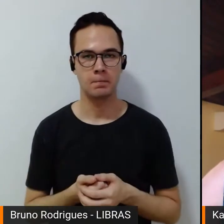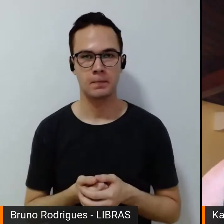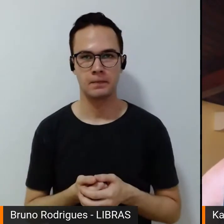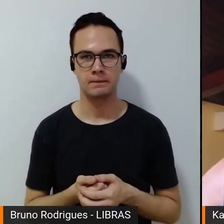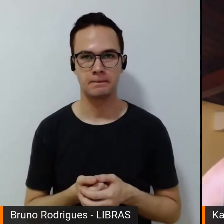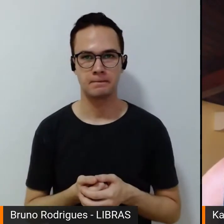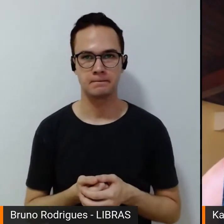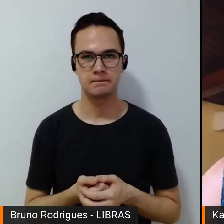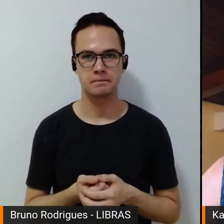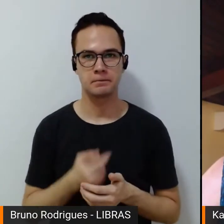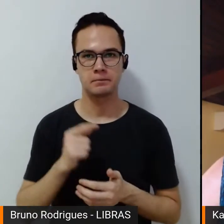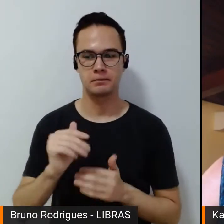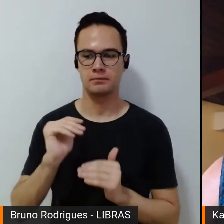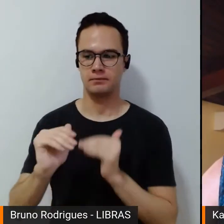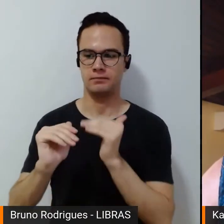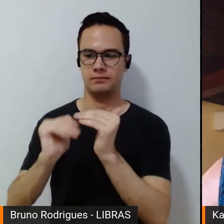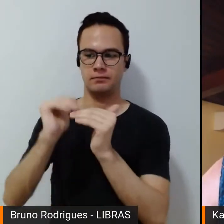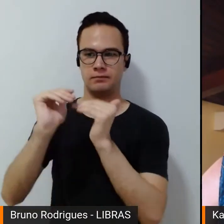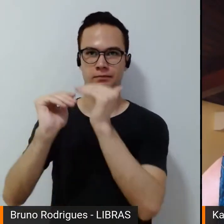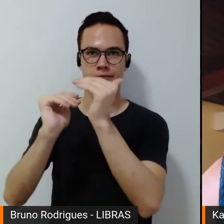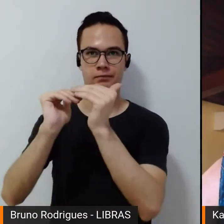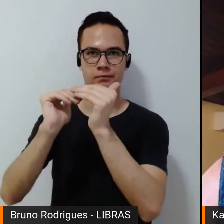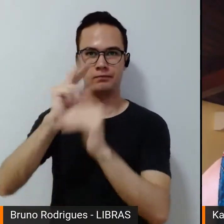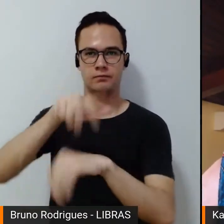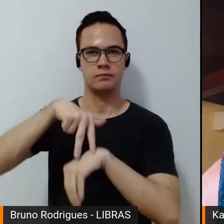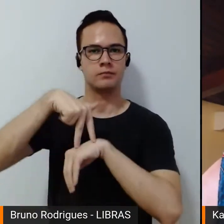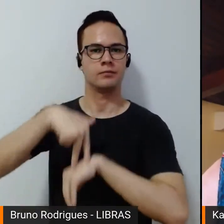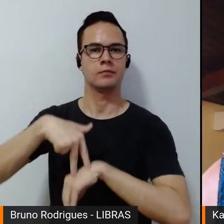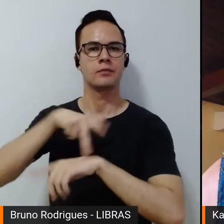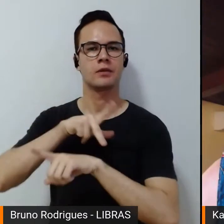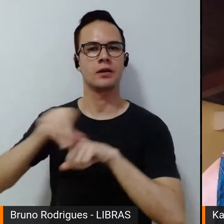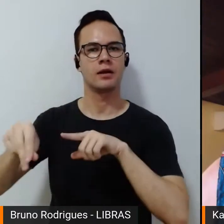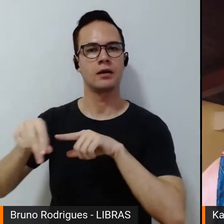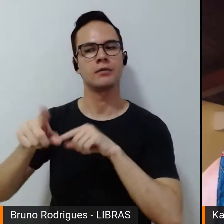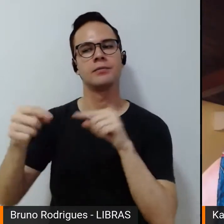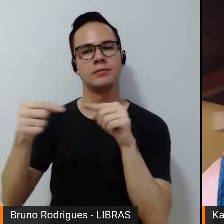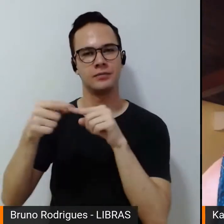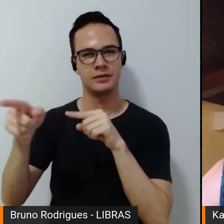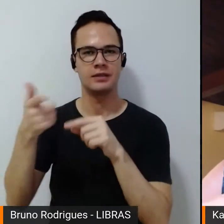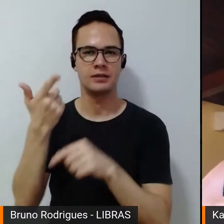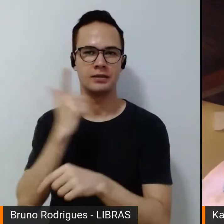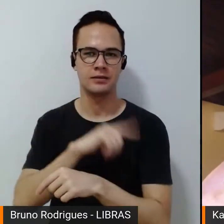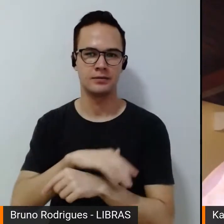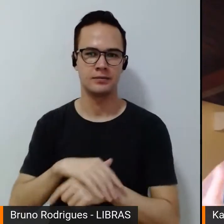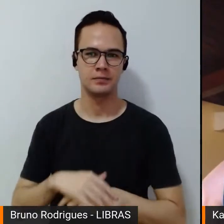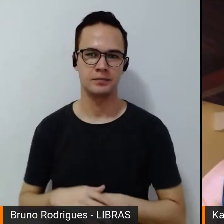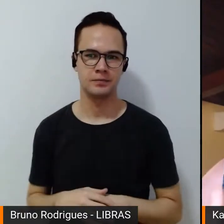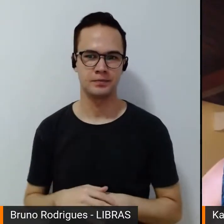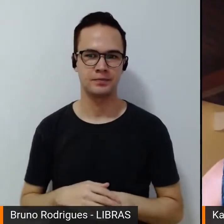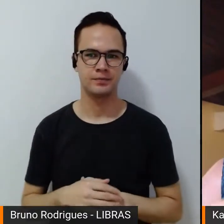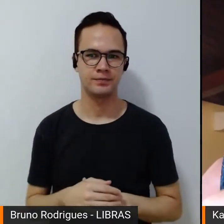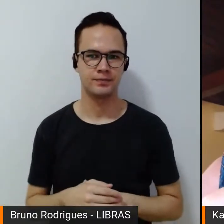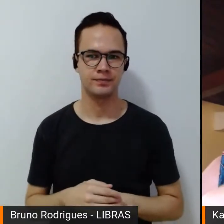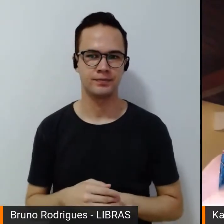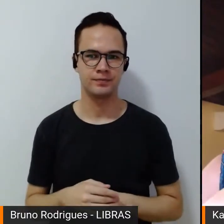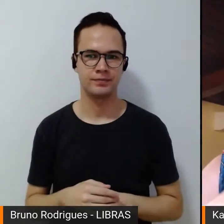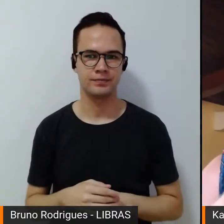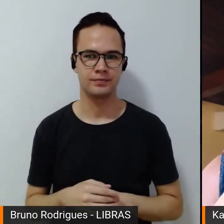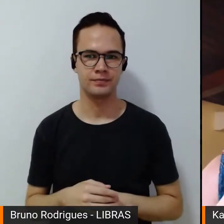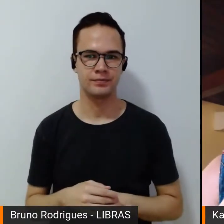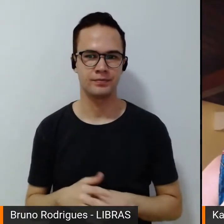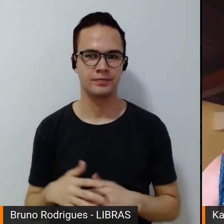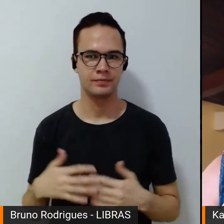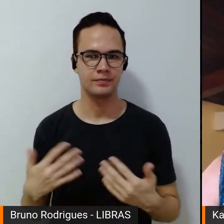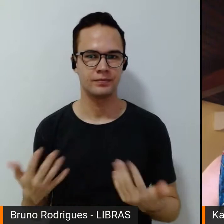subida ao pódio é uma referência de sucesso. Então, muitas mulheres falam do